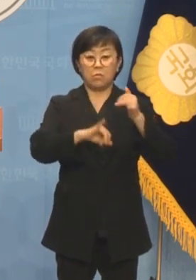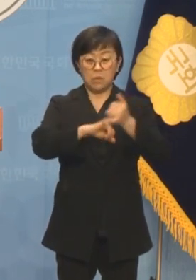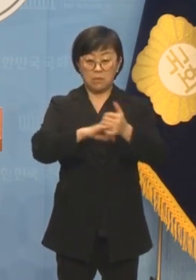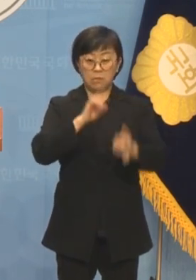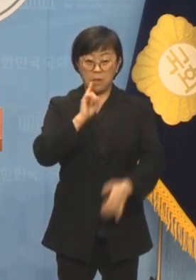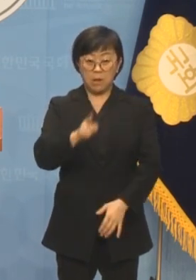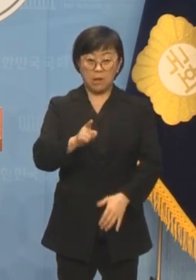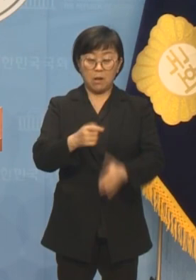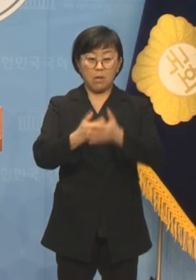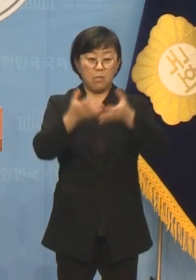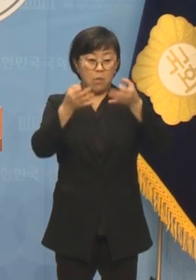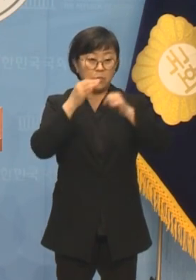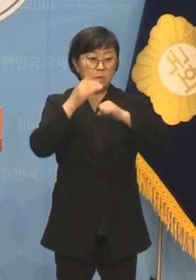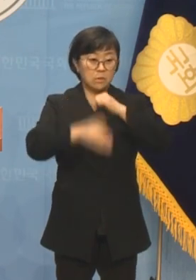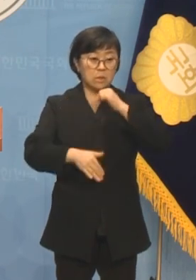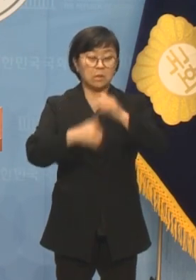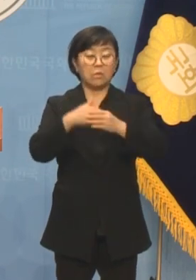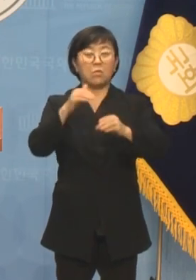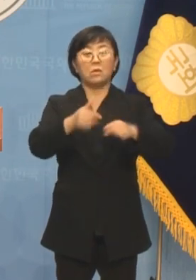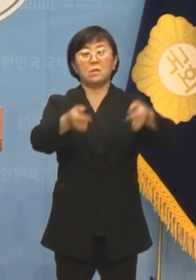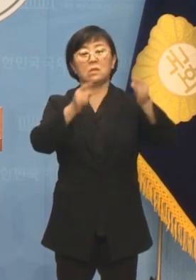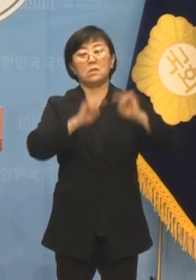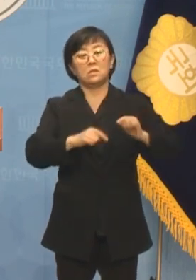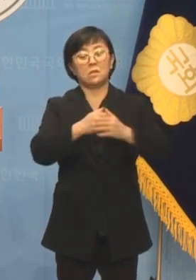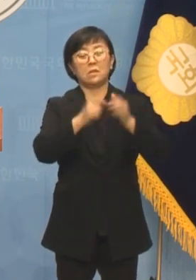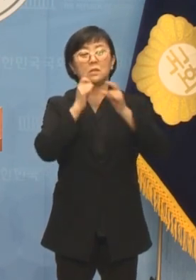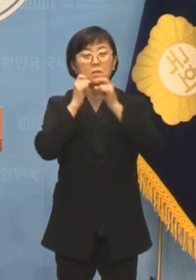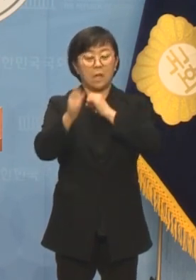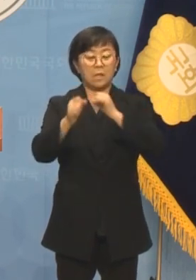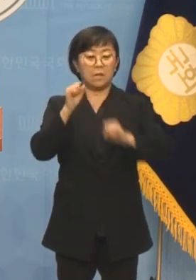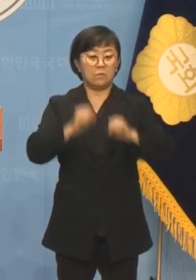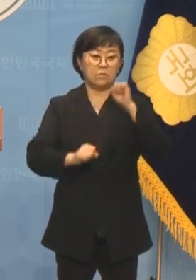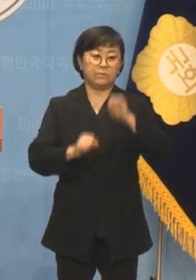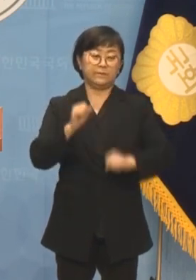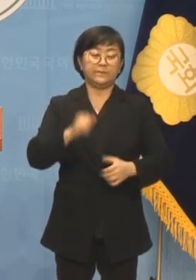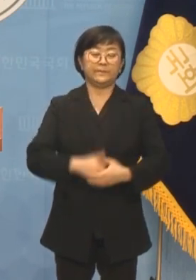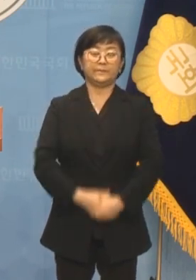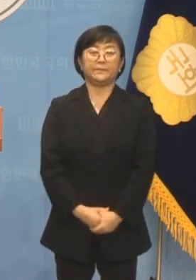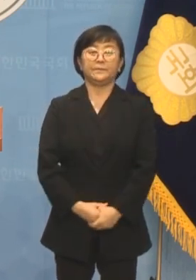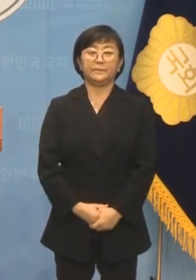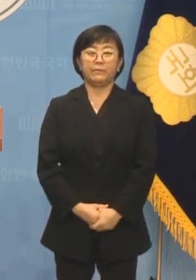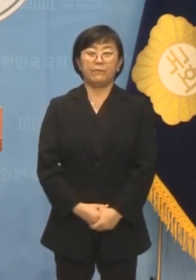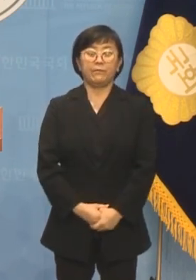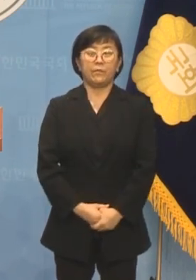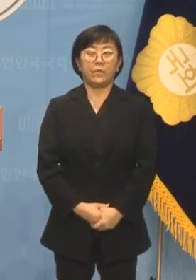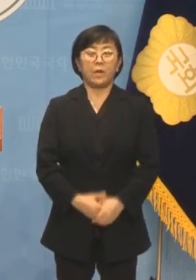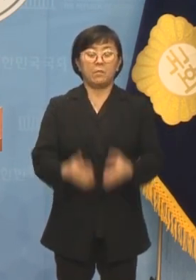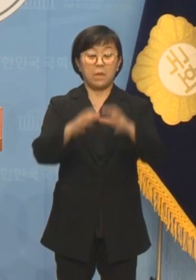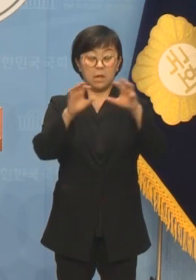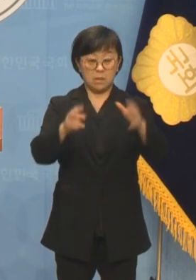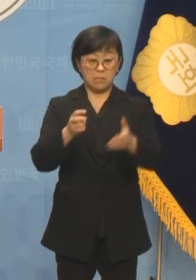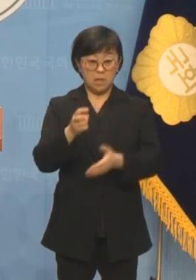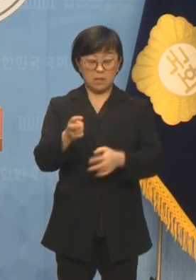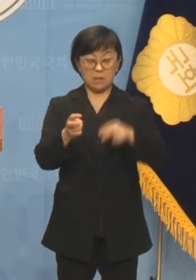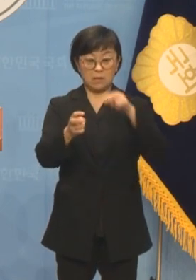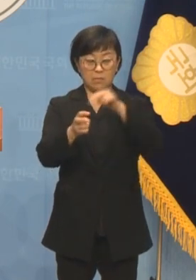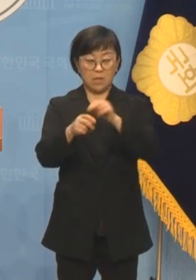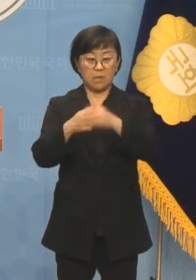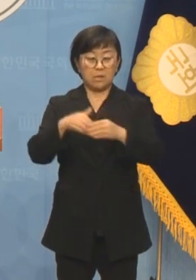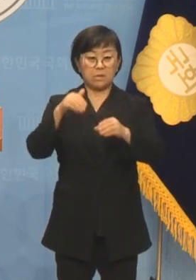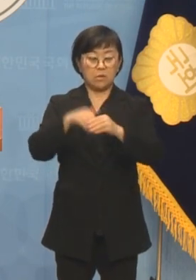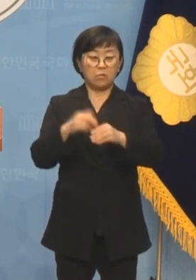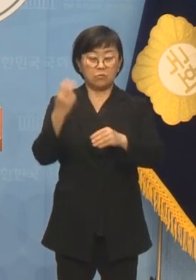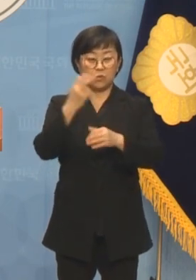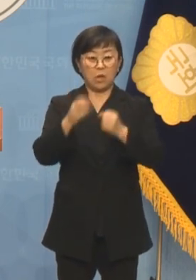것은 포퓰리즘을 넘어 유권자에 대한 사기 행각입니다. 마을버스에 올라 선거운동을 하다